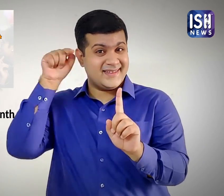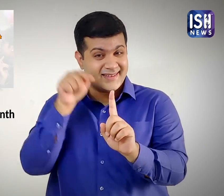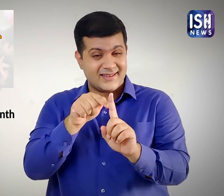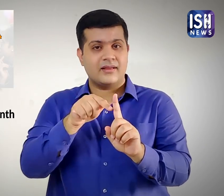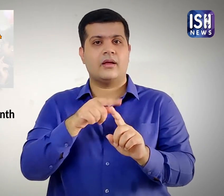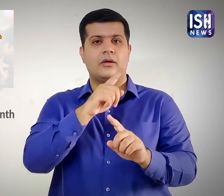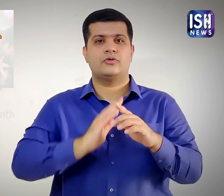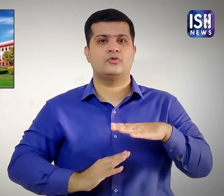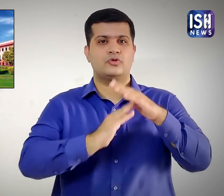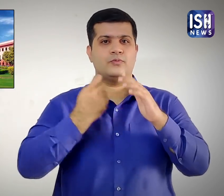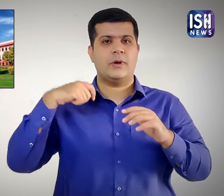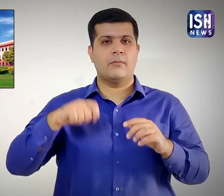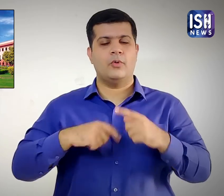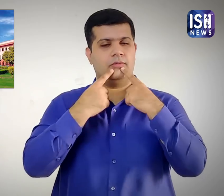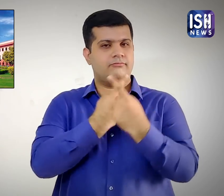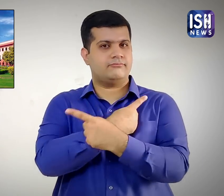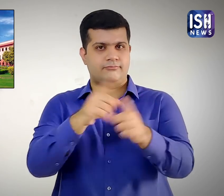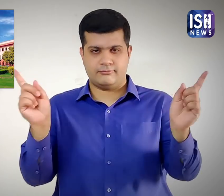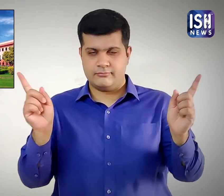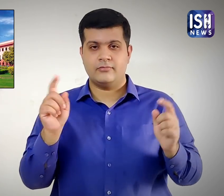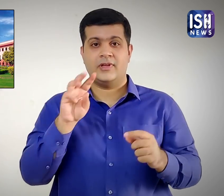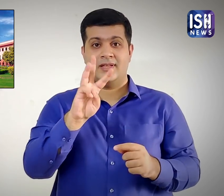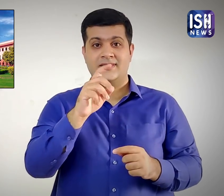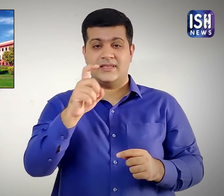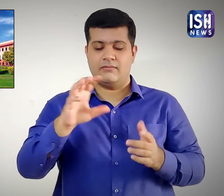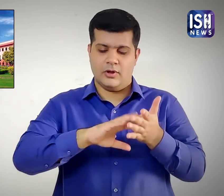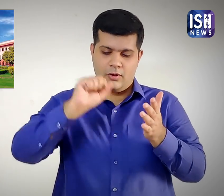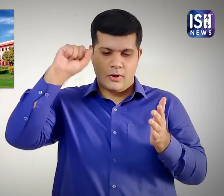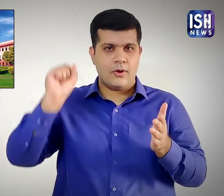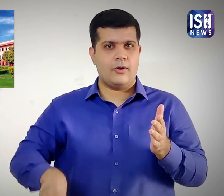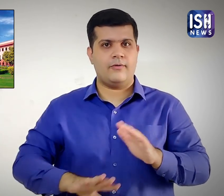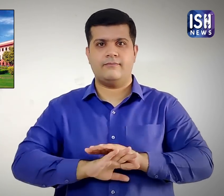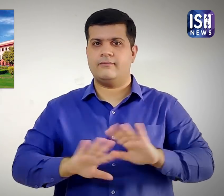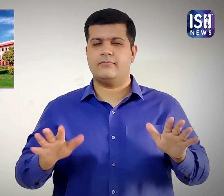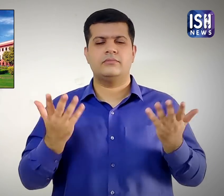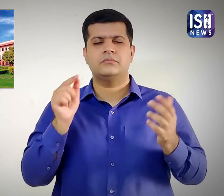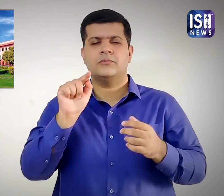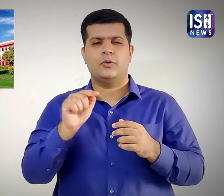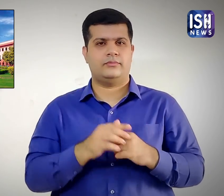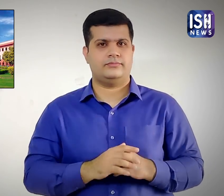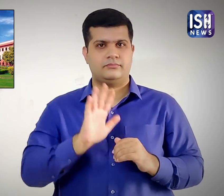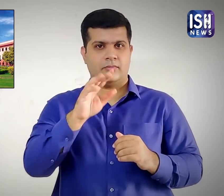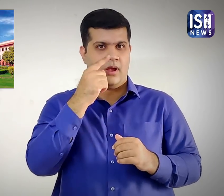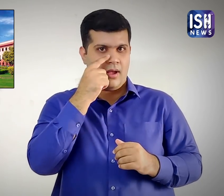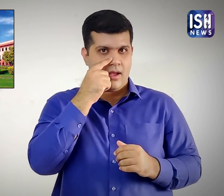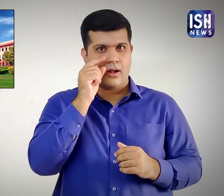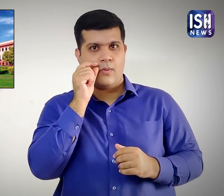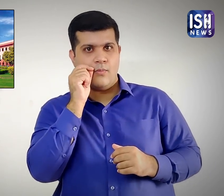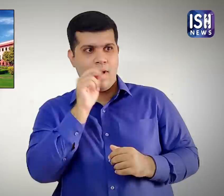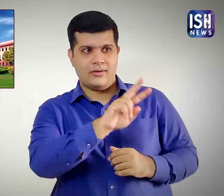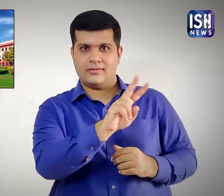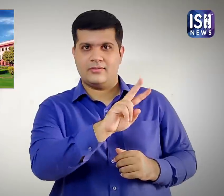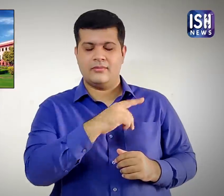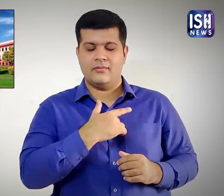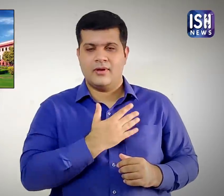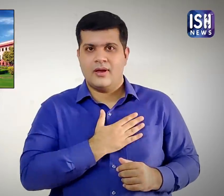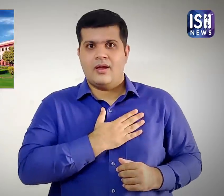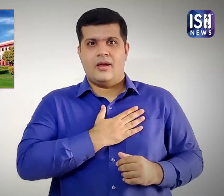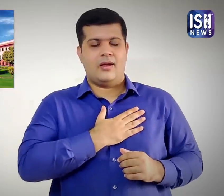सर्वोच न्यायाले ने धारा 377 को रद कर दिया। जैसे विश्मलेंगिक जोडों को समिती से